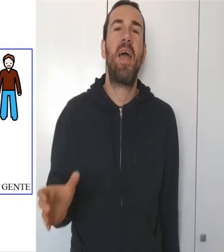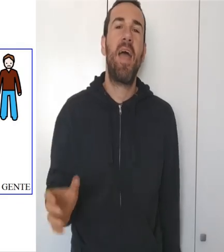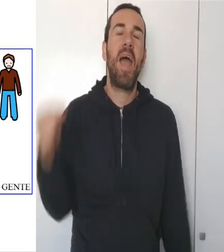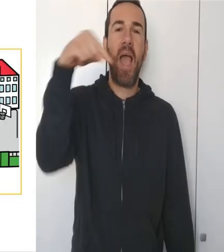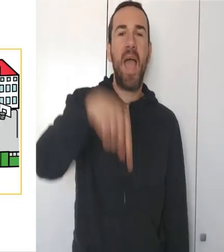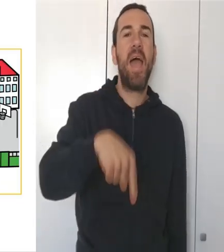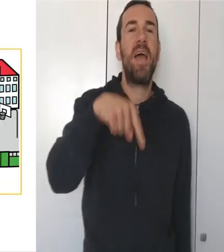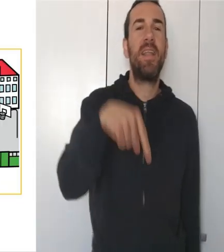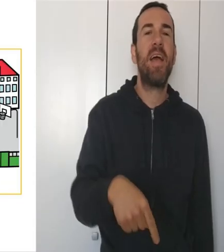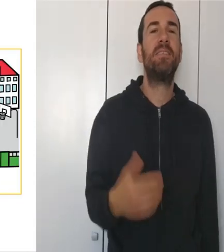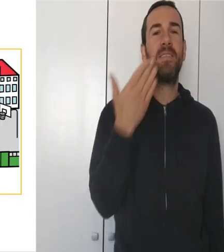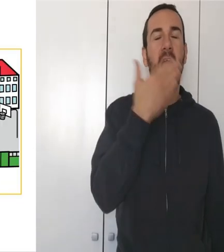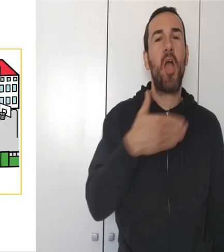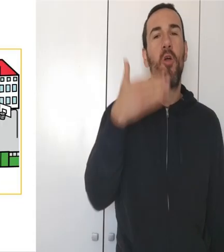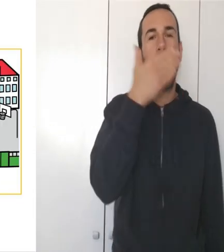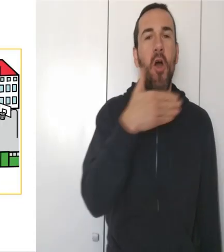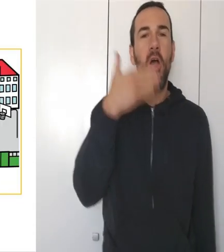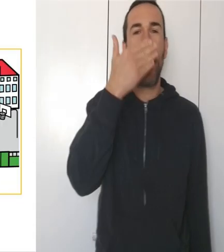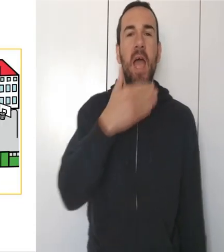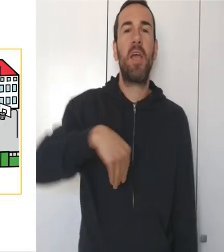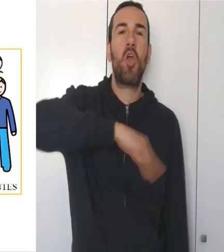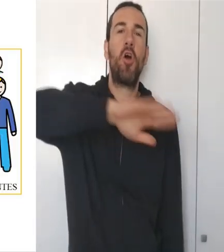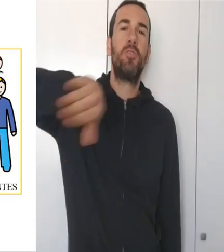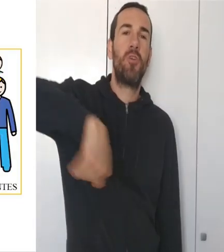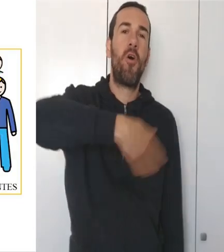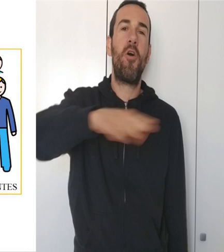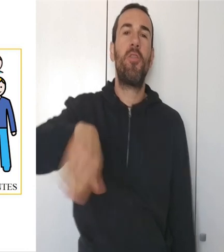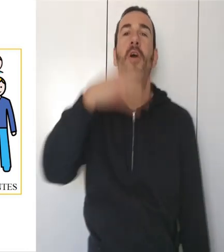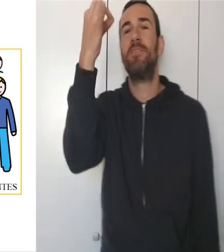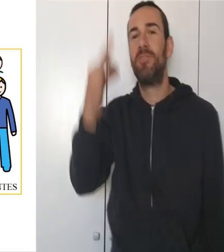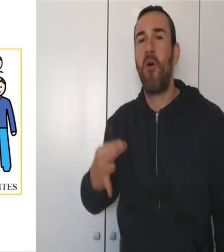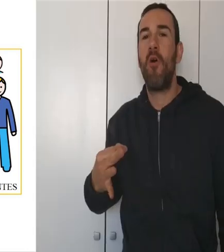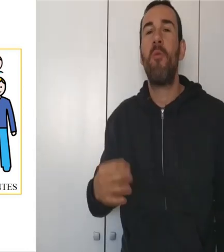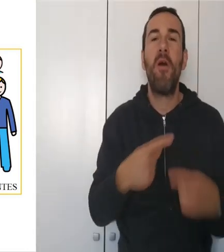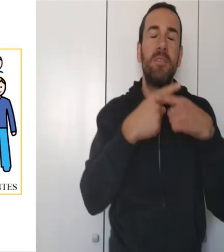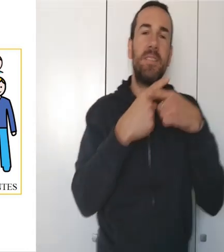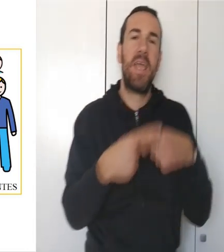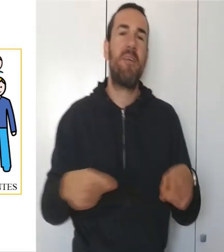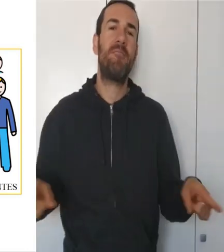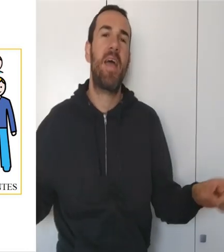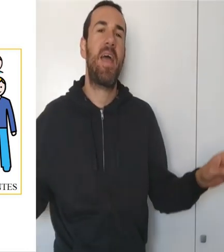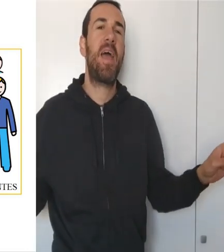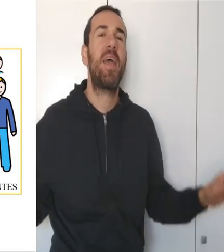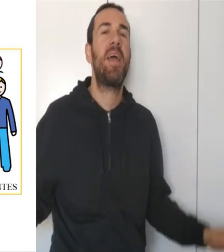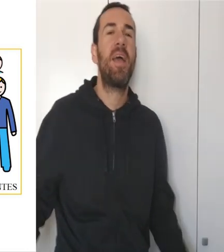En este colegio todos somos diferentes